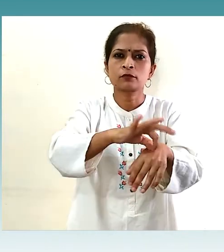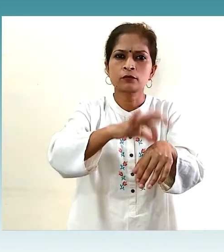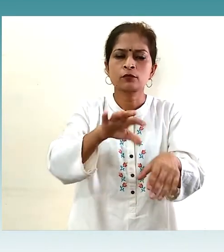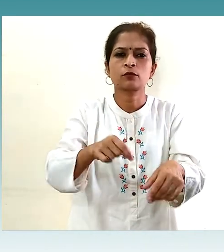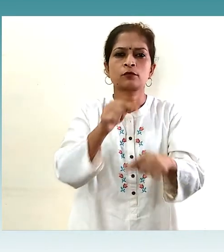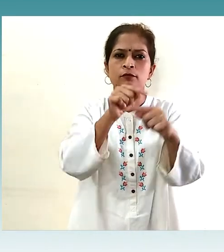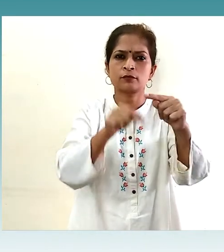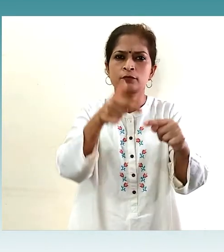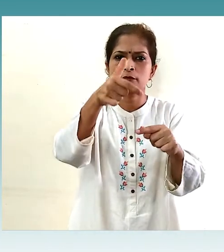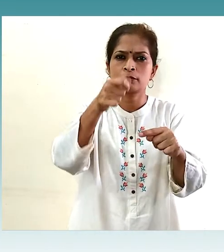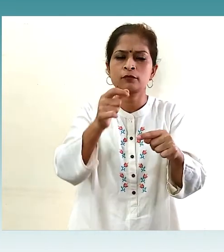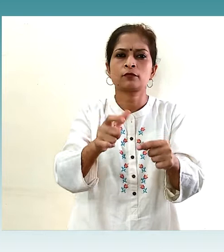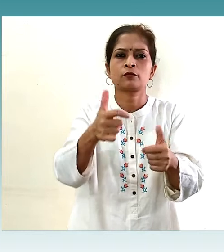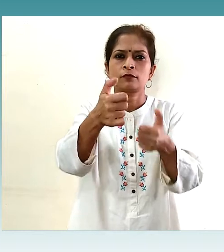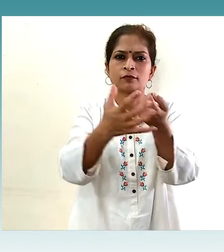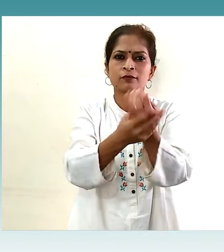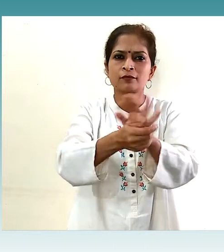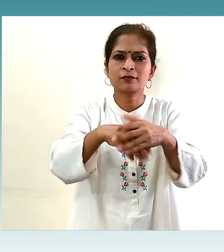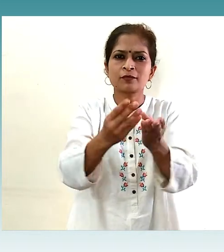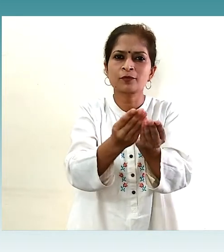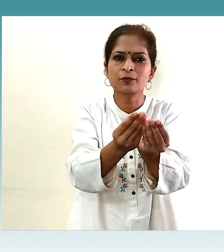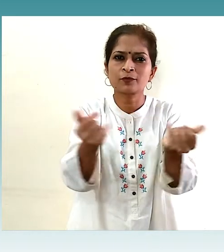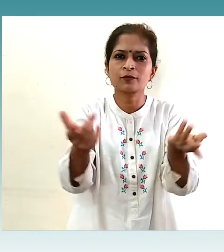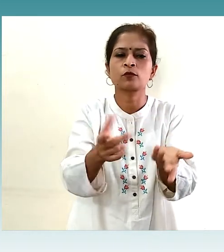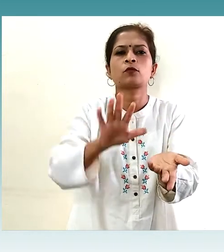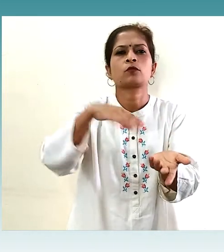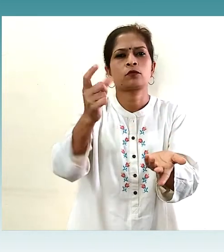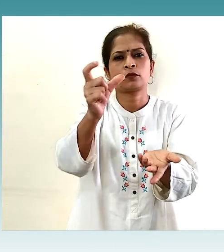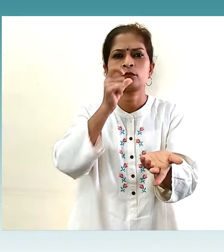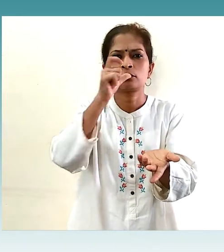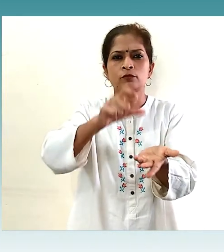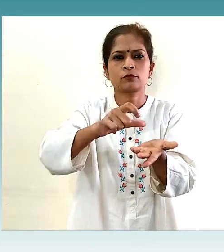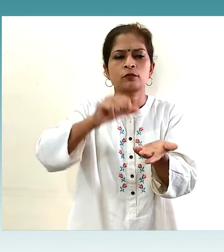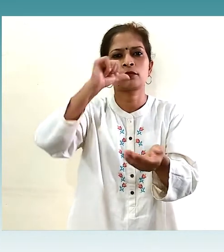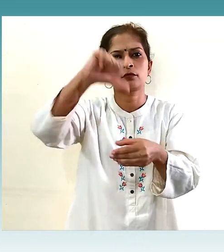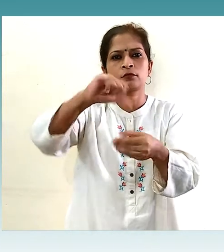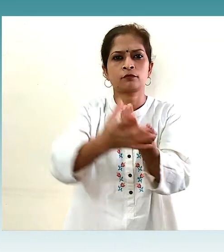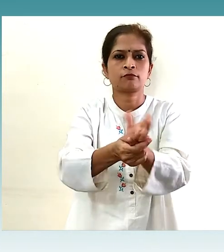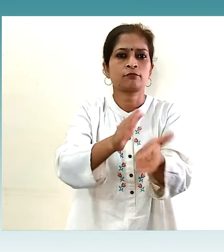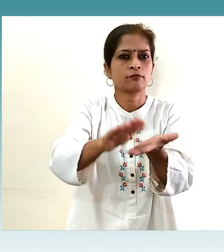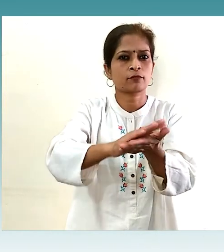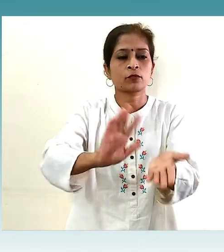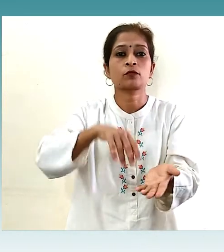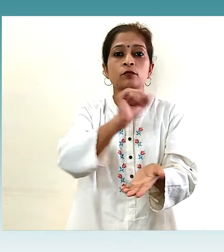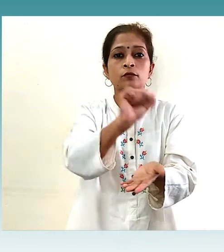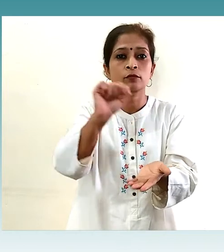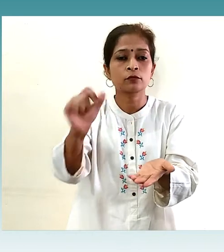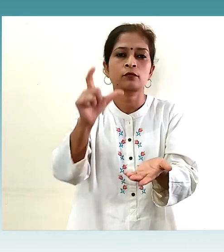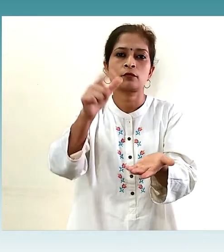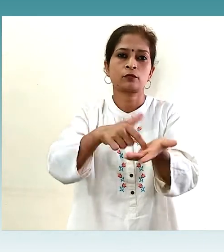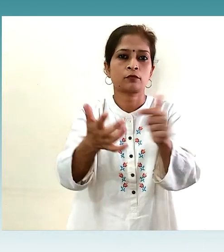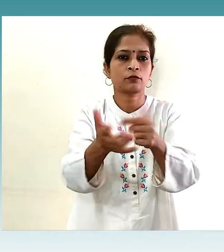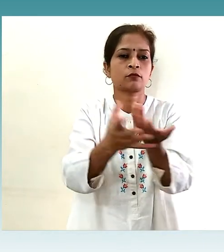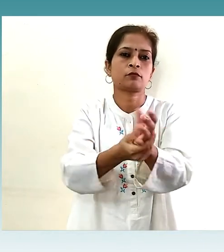सत्तर प्रतिशत अलकोहॉल वाले हैंड सैनिटाइजर या साबून और पानी से धोएं उसके बाद अपने हाथ भी